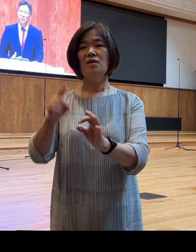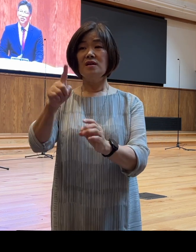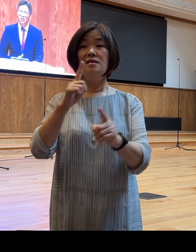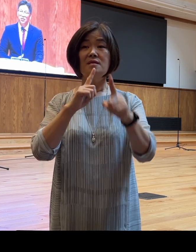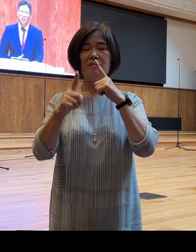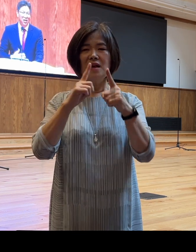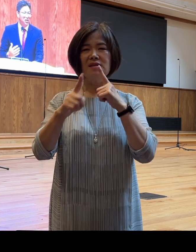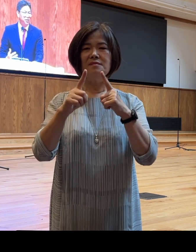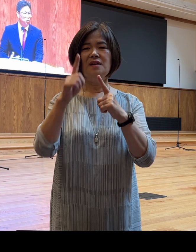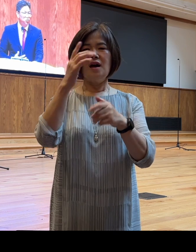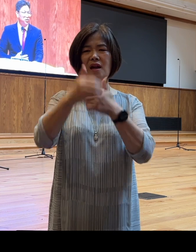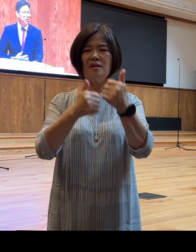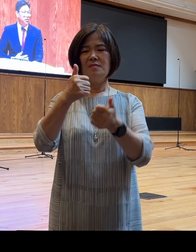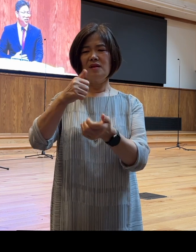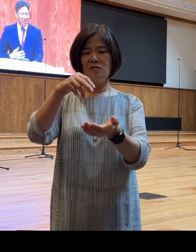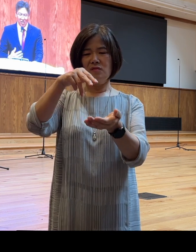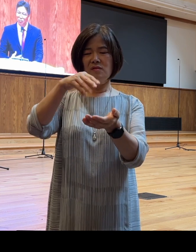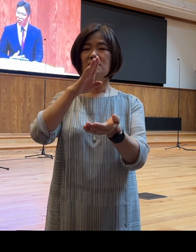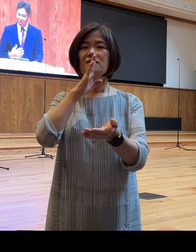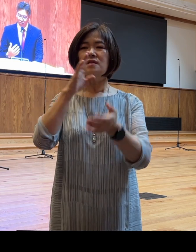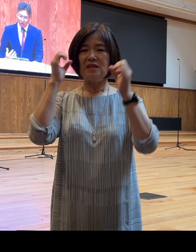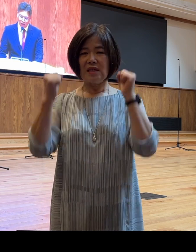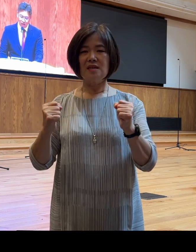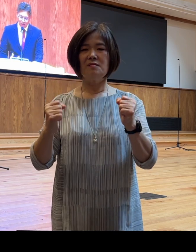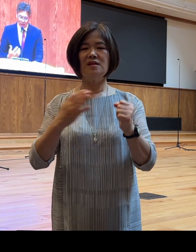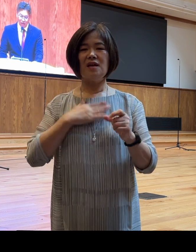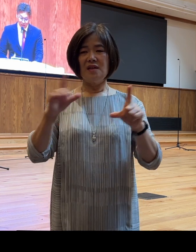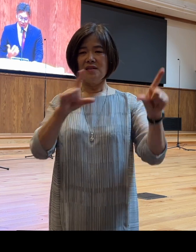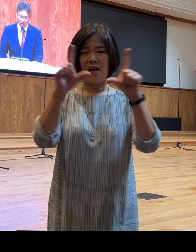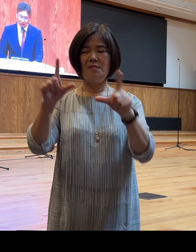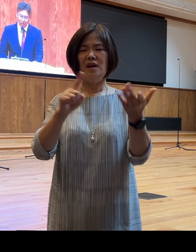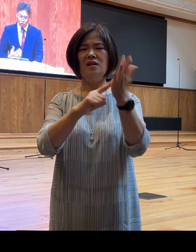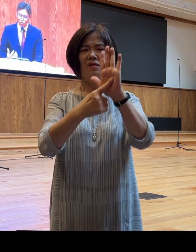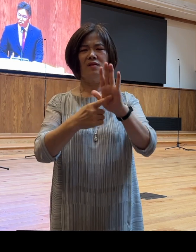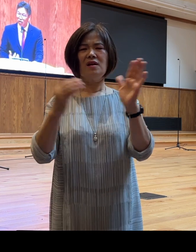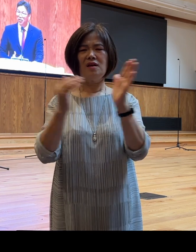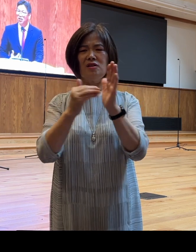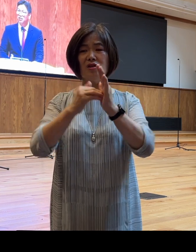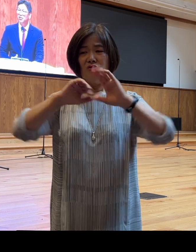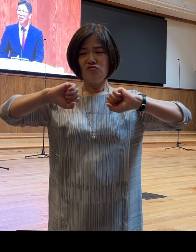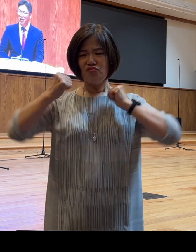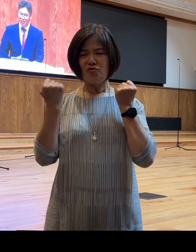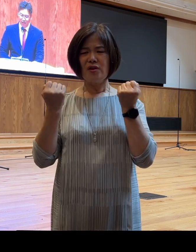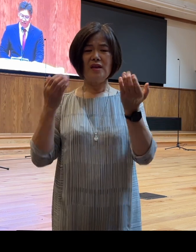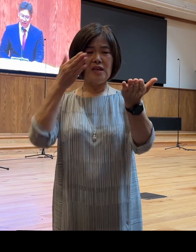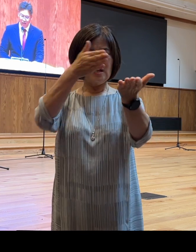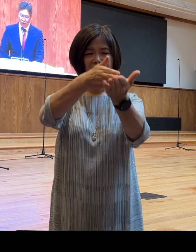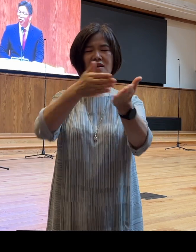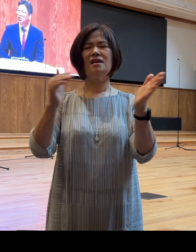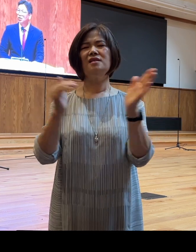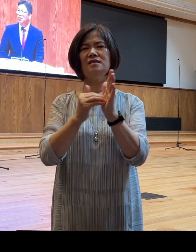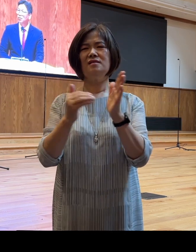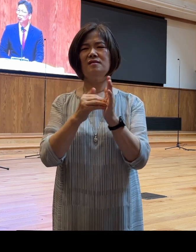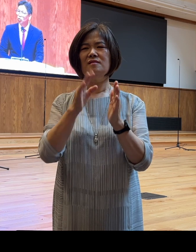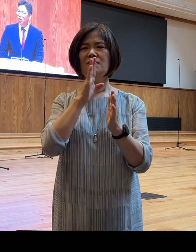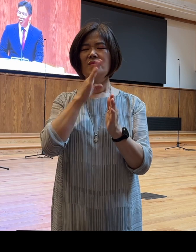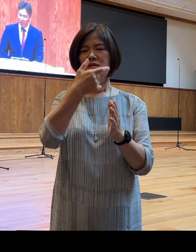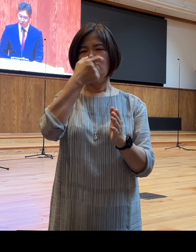그 하나님의 존재를 제 삶 가운데 드러내는 데까지 순종하는 데 이르는 데까지는 여전히 부족한 저의